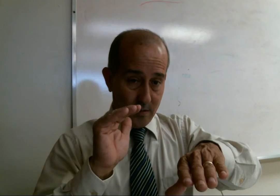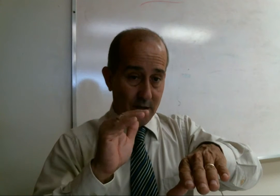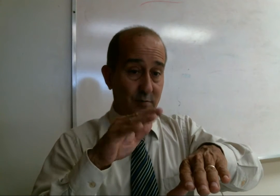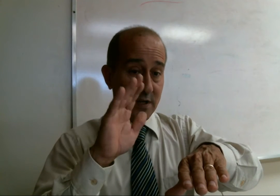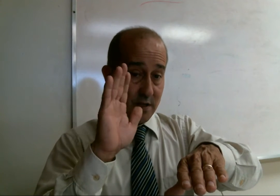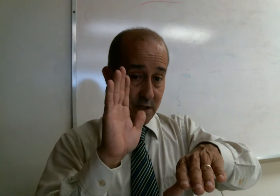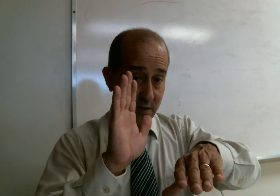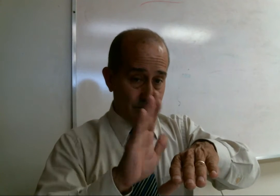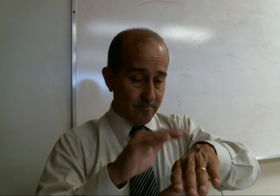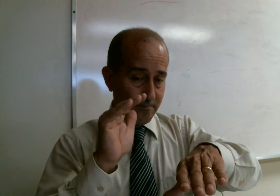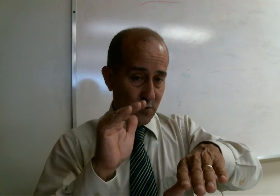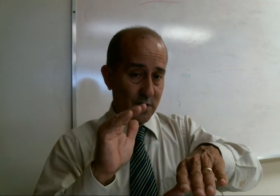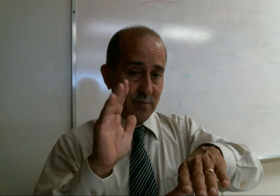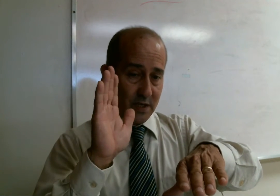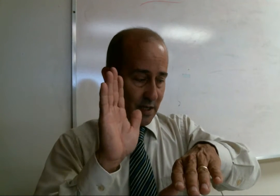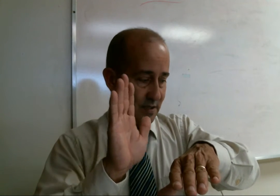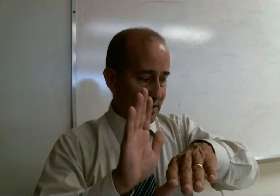advertir o advertense,